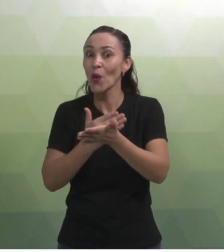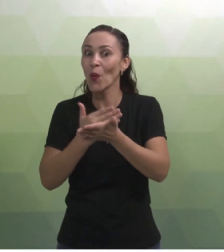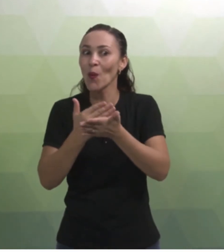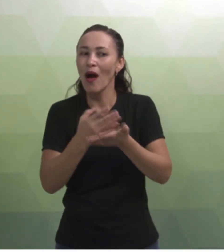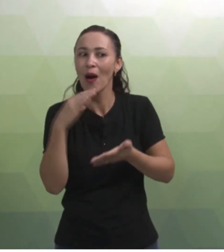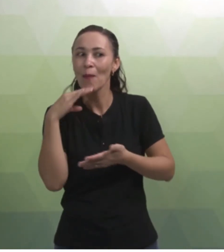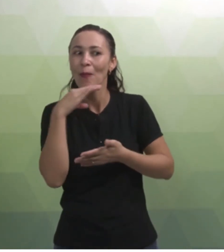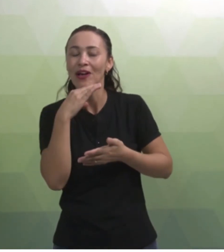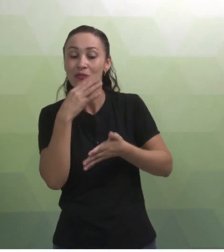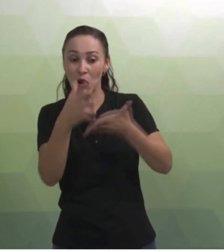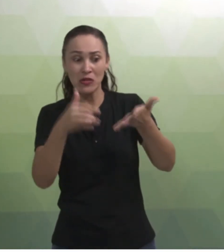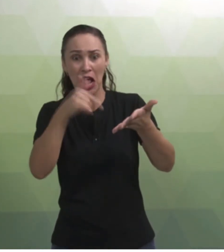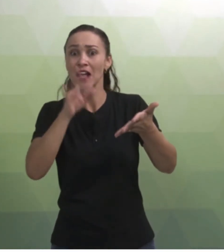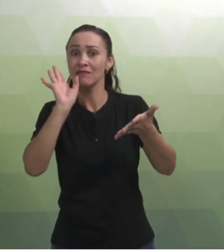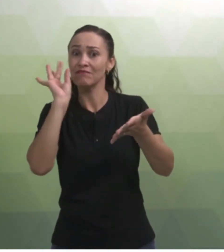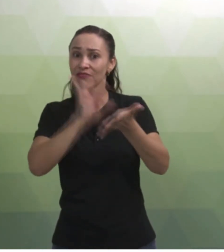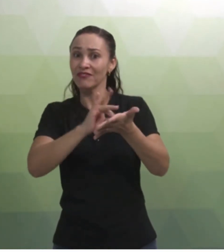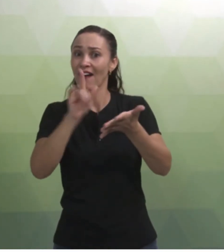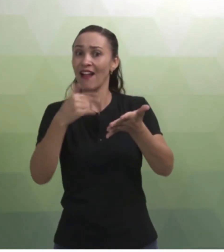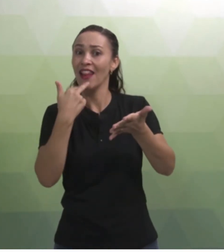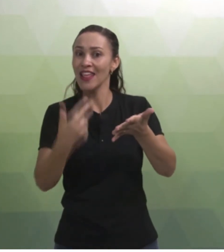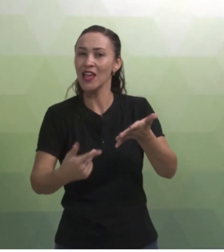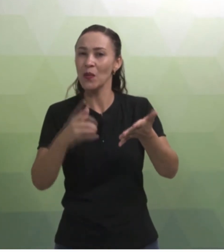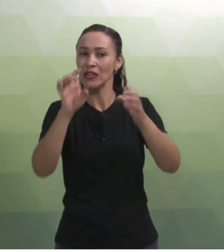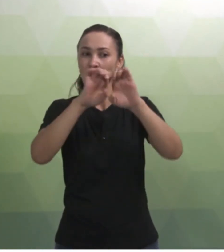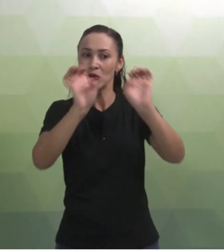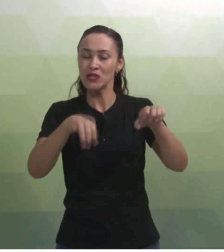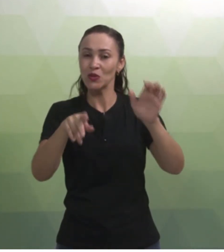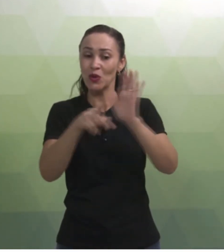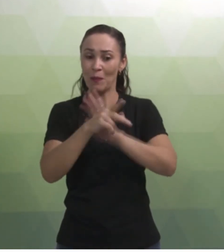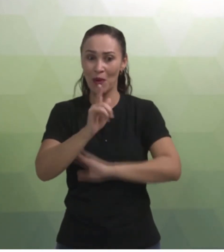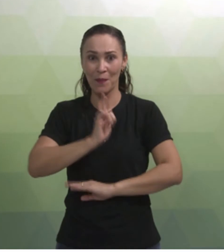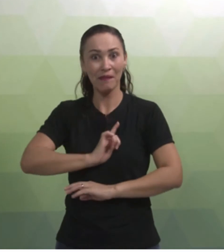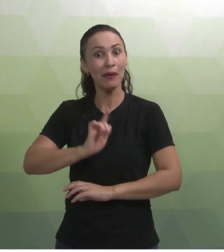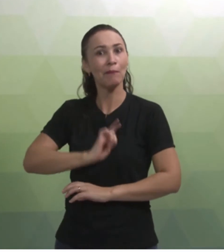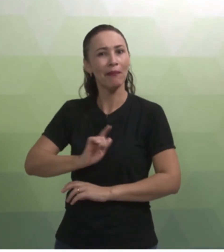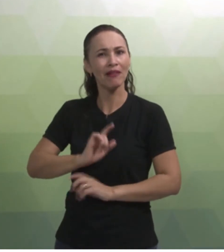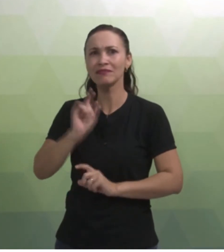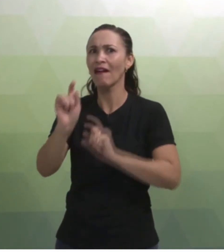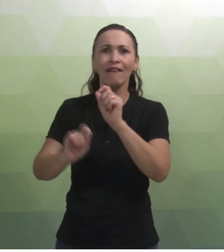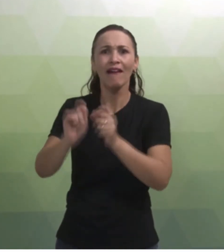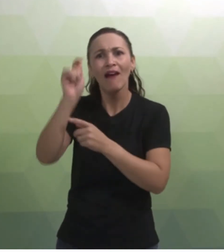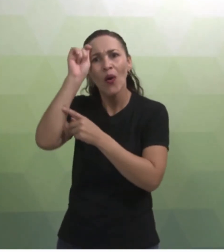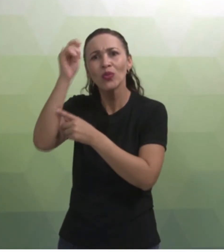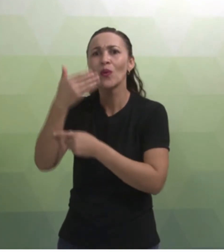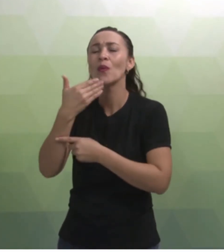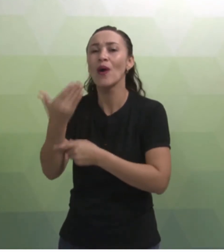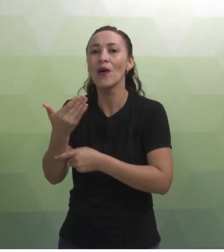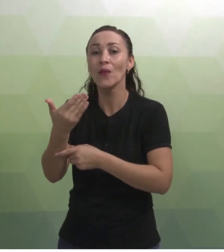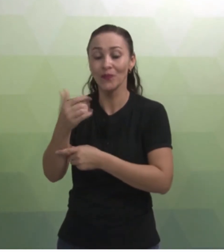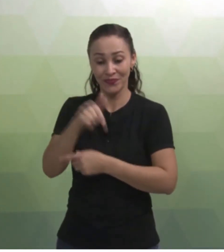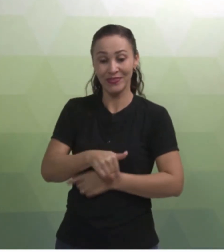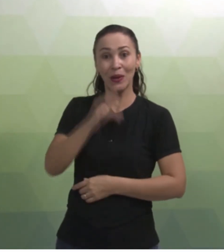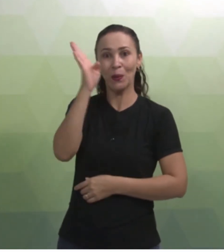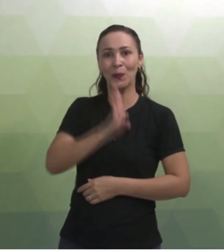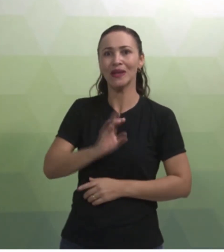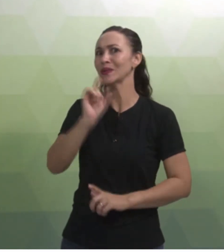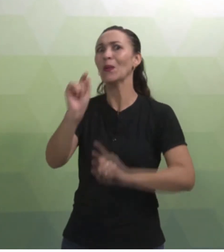perceber a língua de sinais como língua, com estrutura gramatical própria? Quem são essas pessoas? E aqui no Brasil? Quem são essas